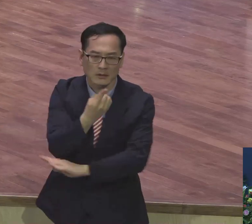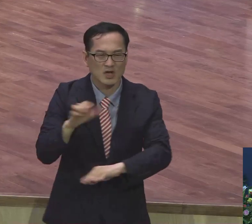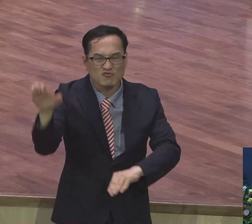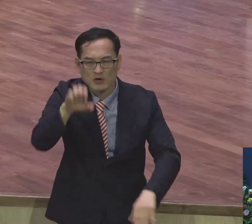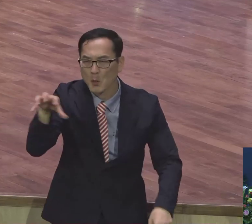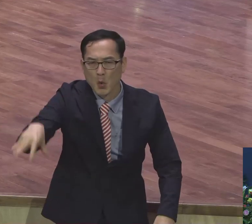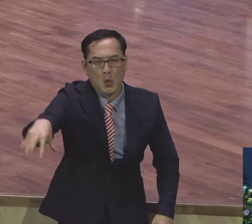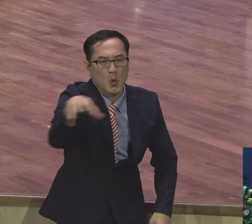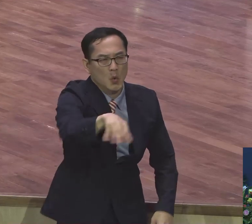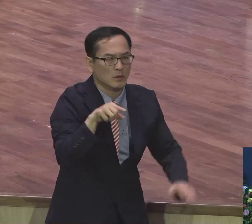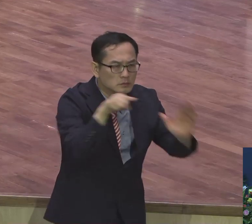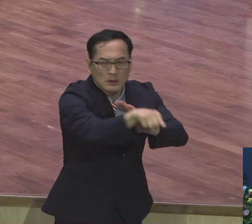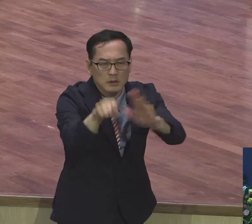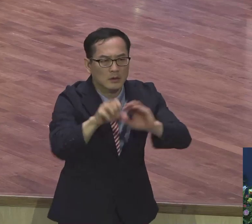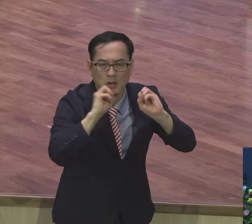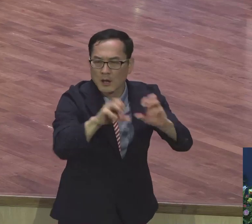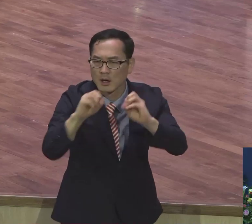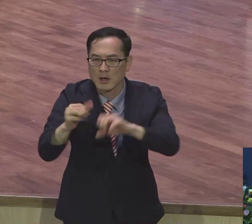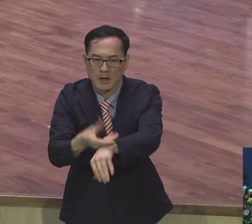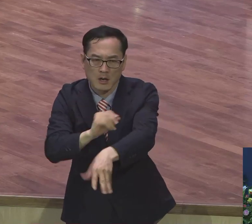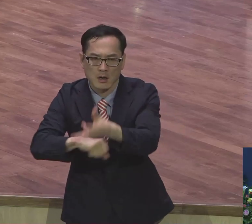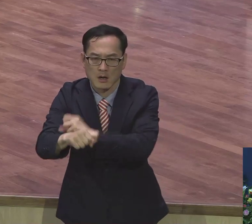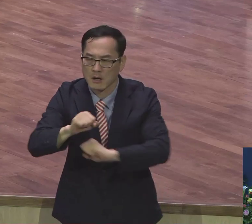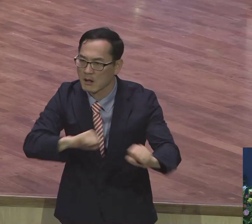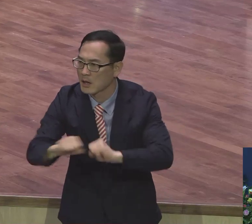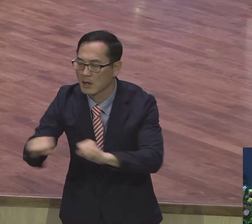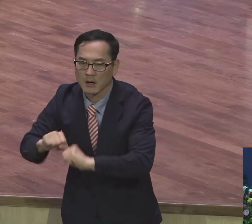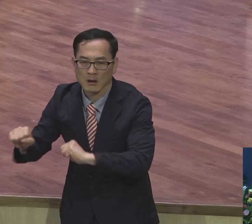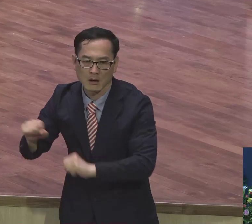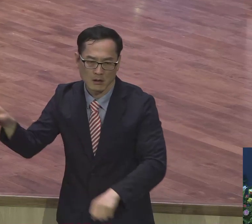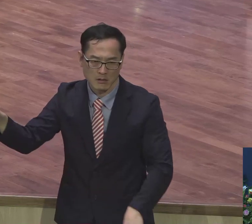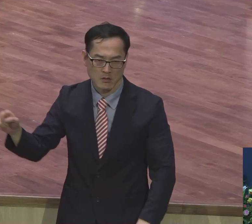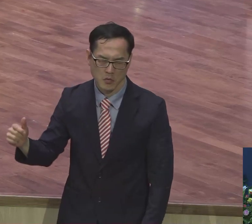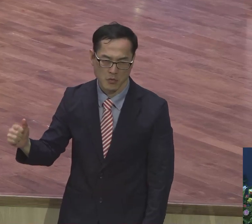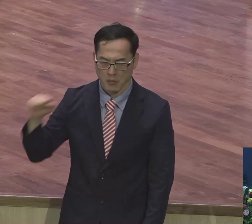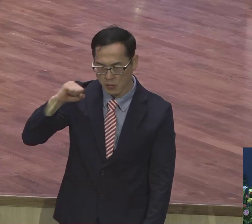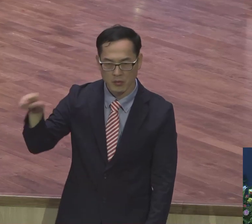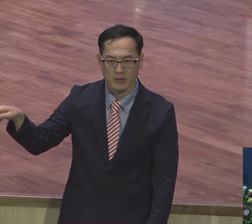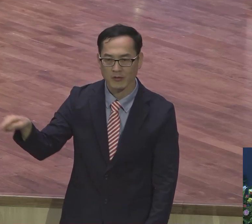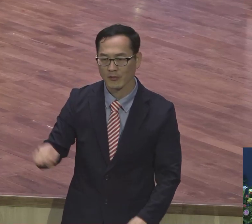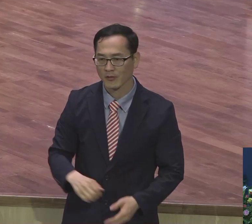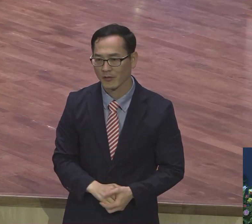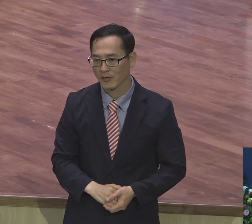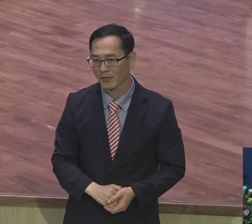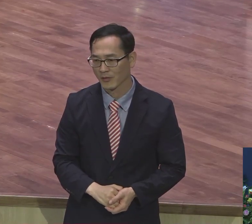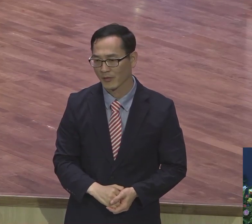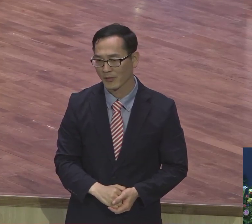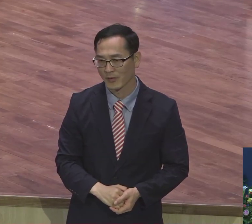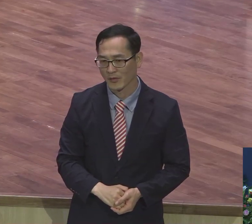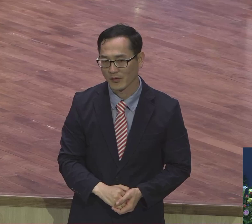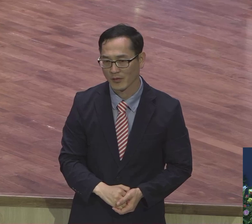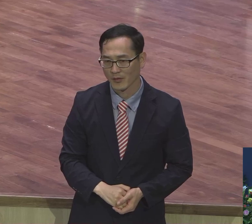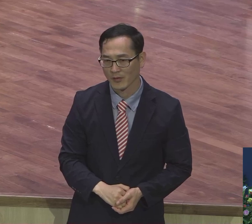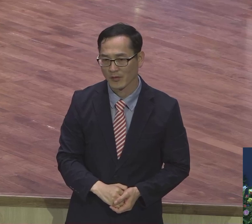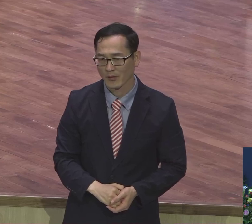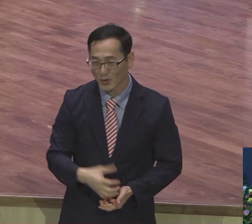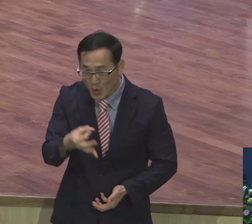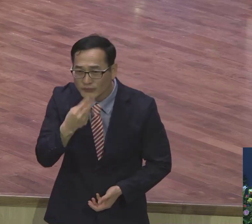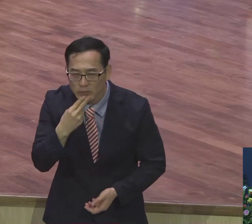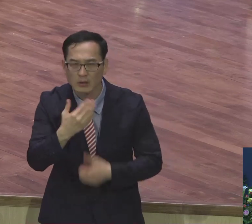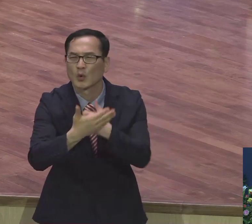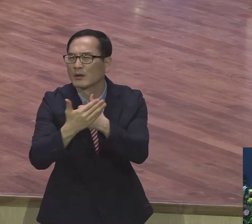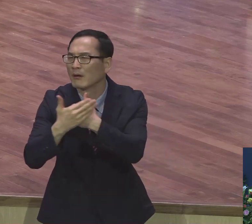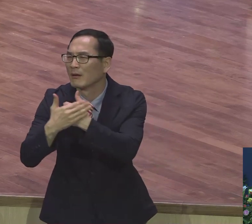전 막 그냥 전 세계로 돌아다녀요. 자비도 없으면서. 맨날 또 와달라면서.